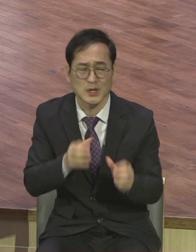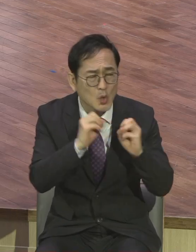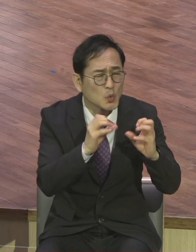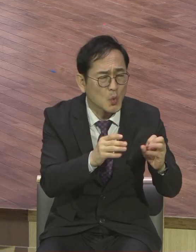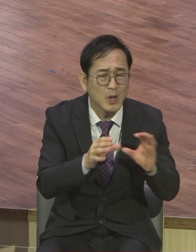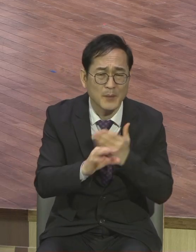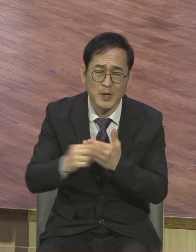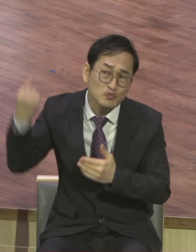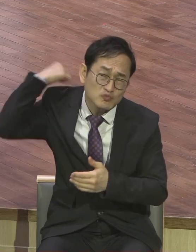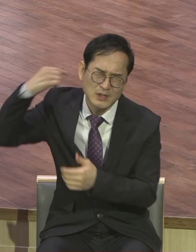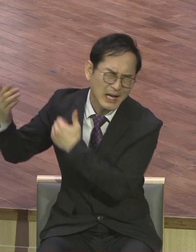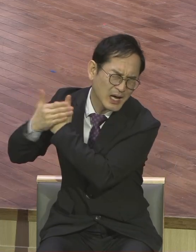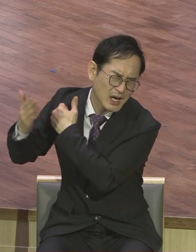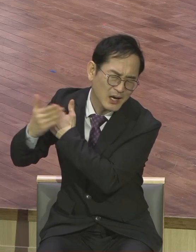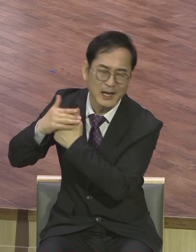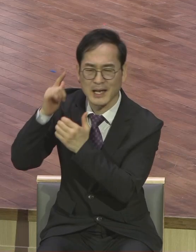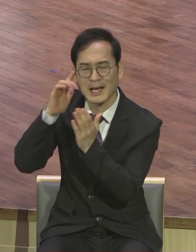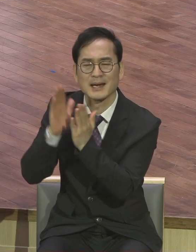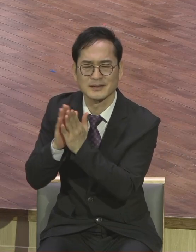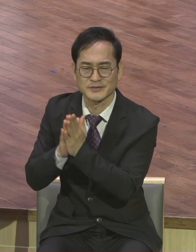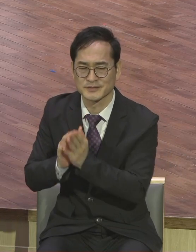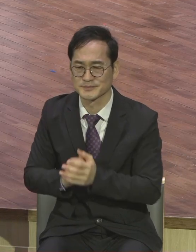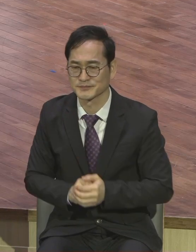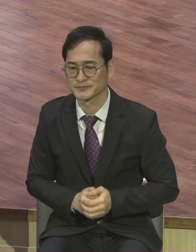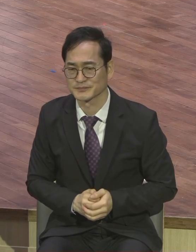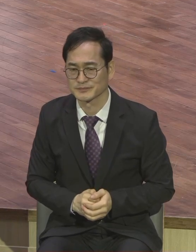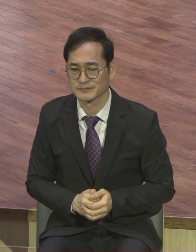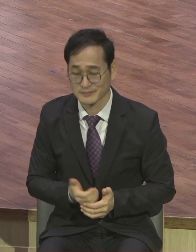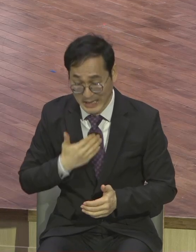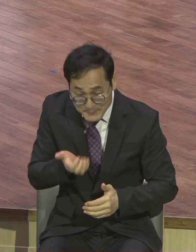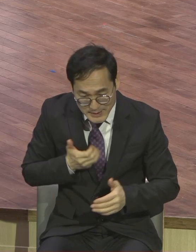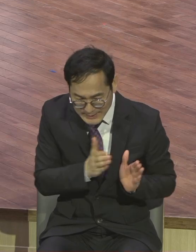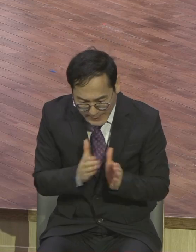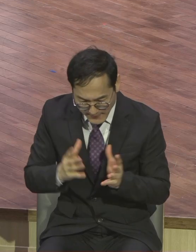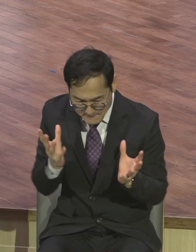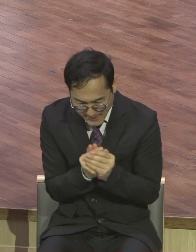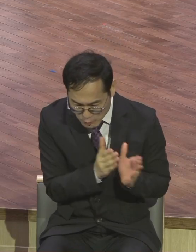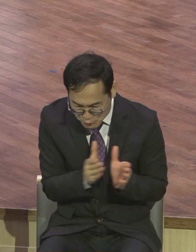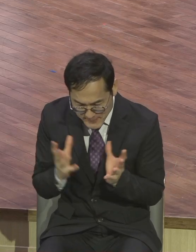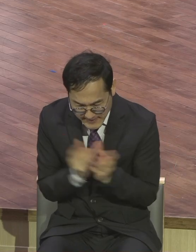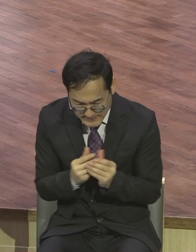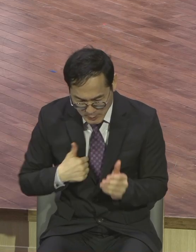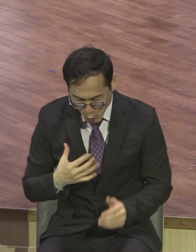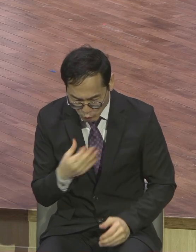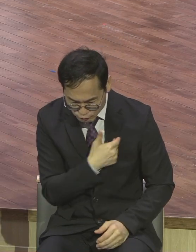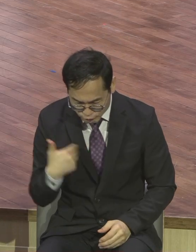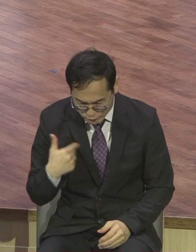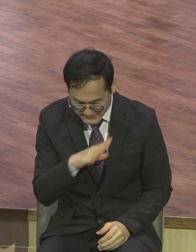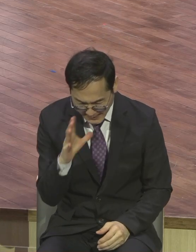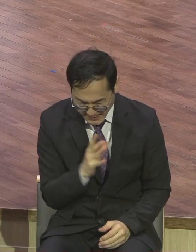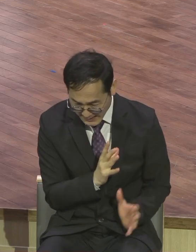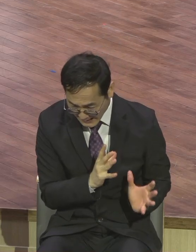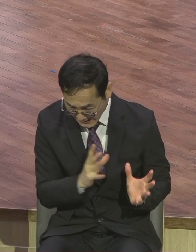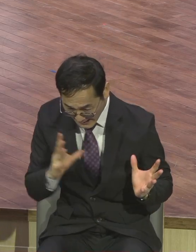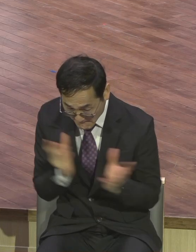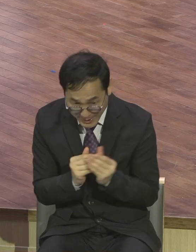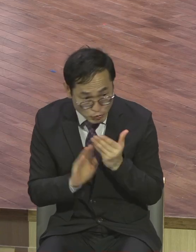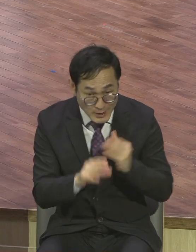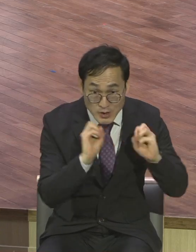무슨 거기에 인간적인 계획을 세웁니까 하나님 알아서 가위고 세우고 무리기라 세우고 베베 세우고 아멘 무리자